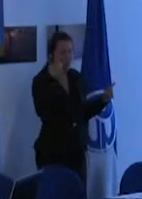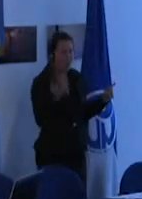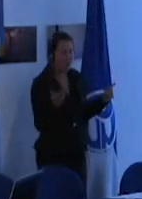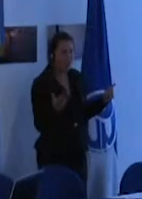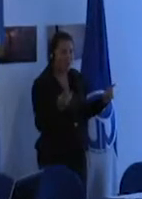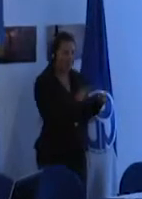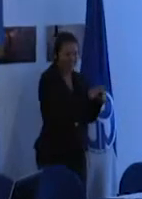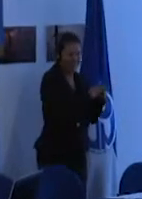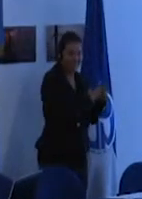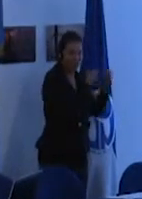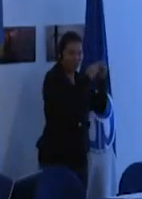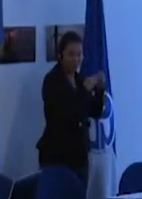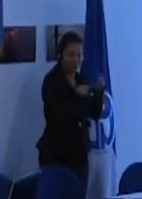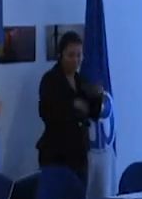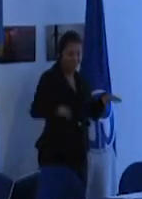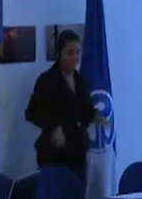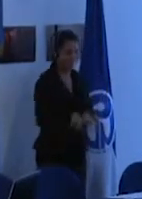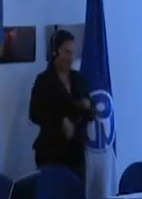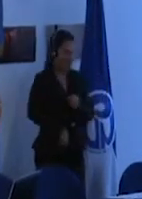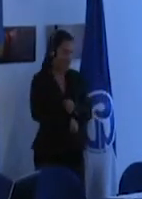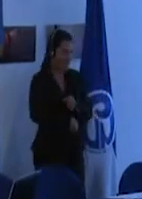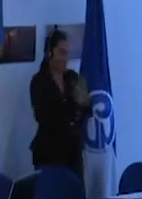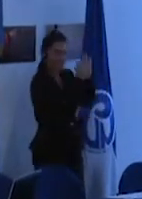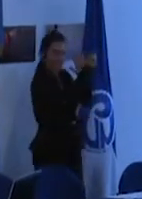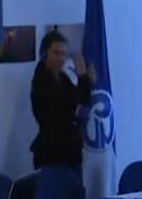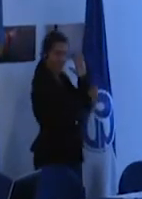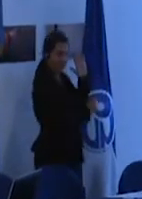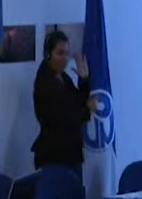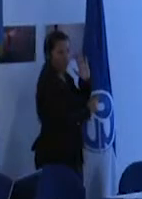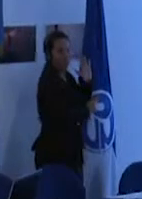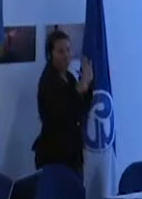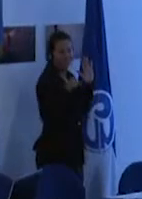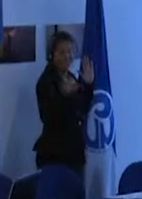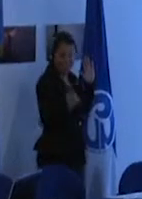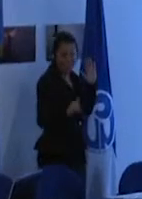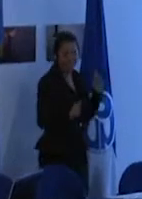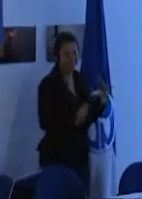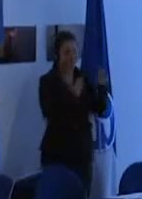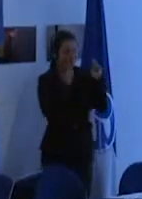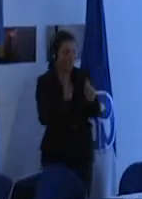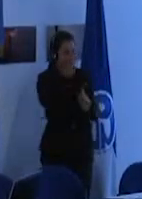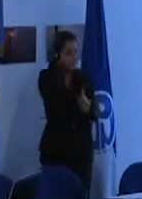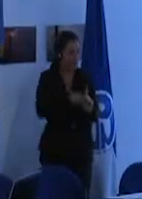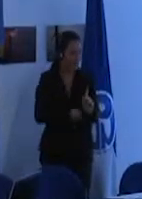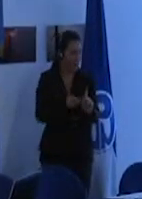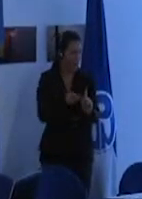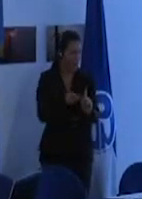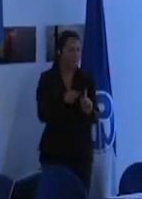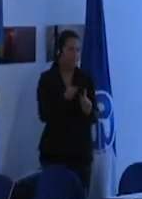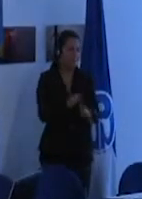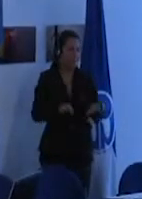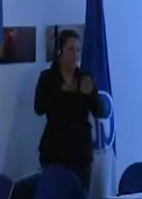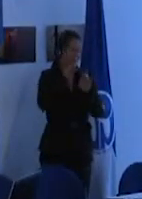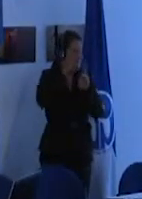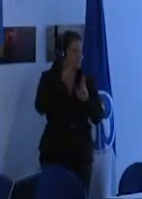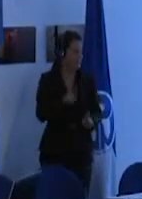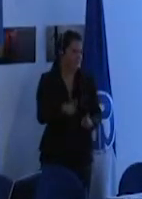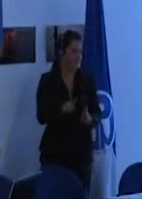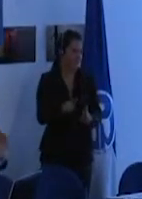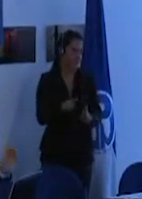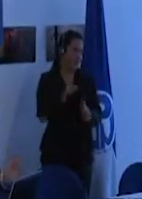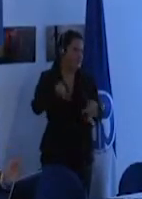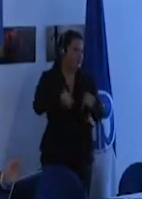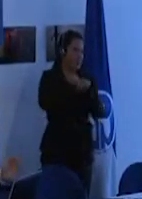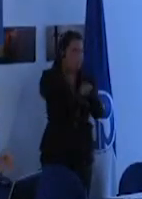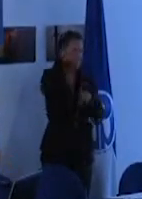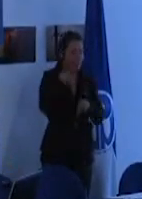en esta actividad y tendrá un rol que será valorizado por la sociedad porque va a marcar